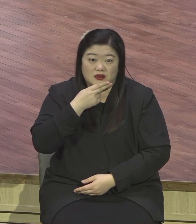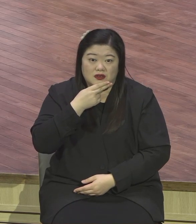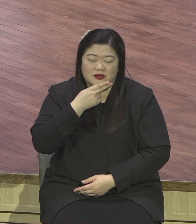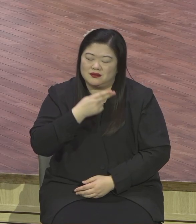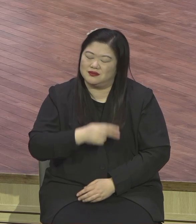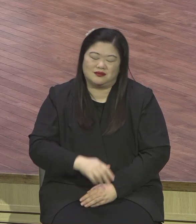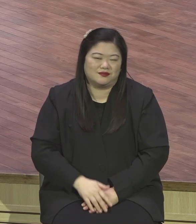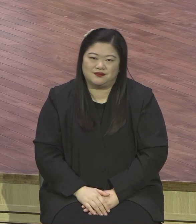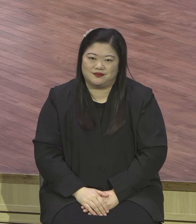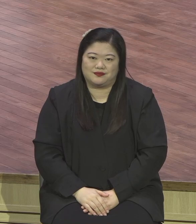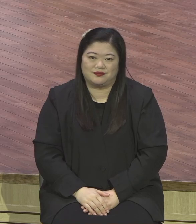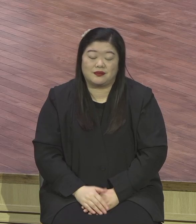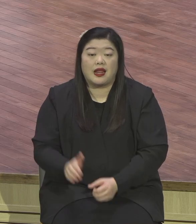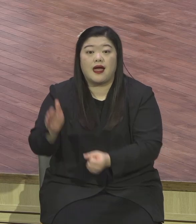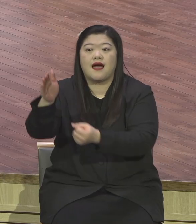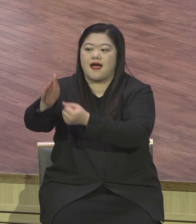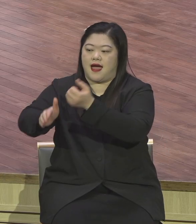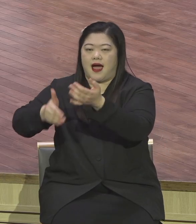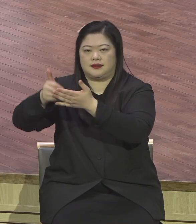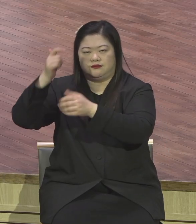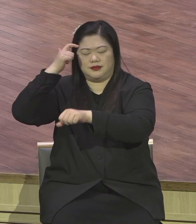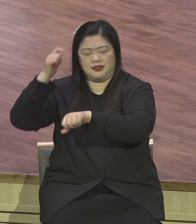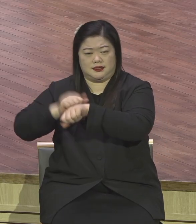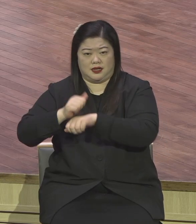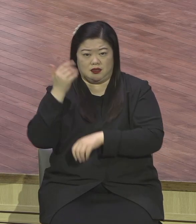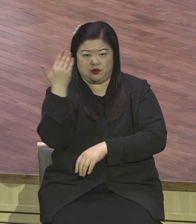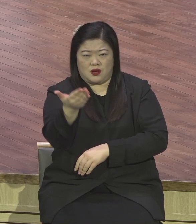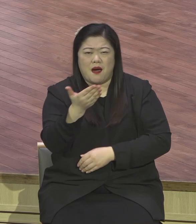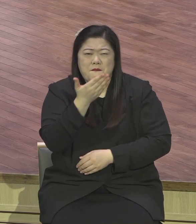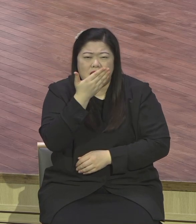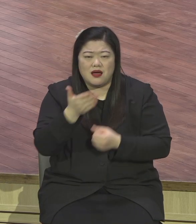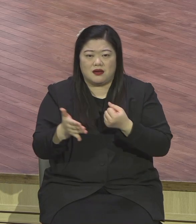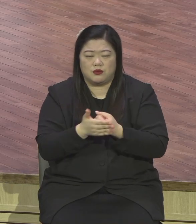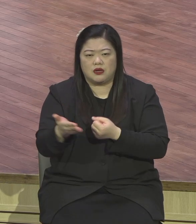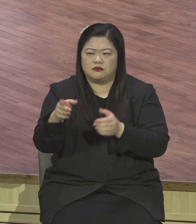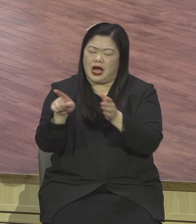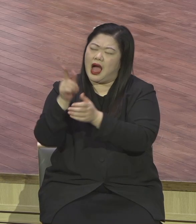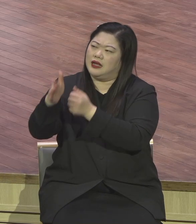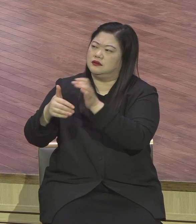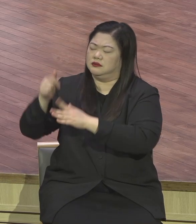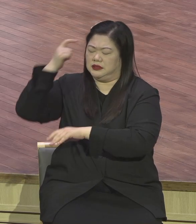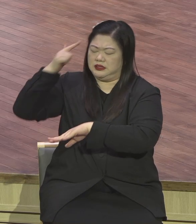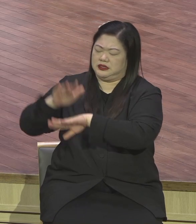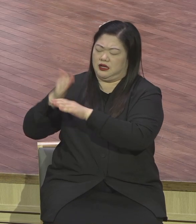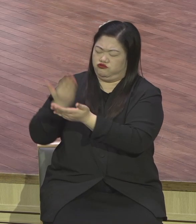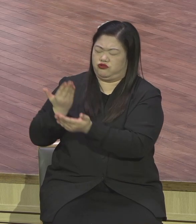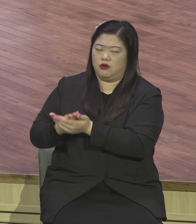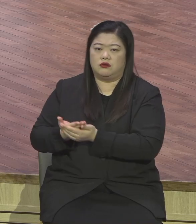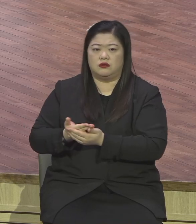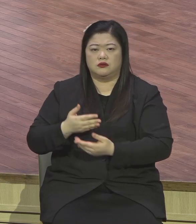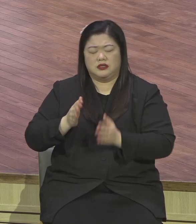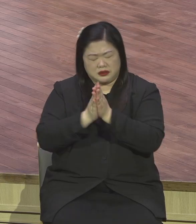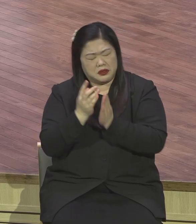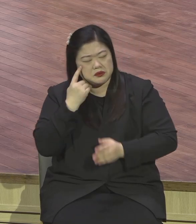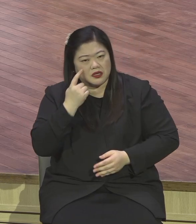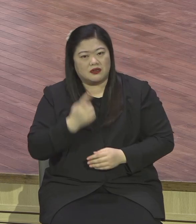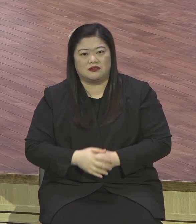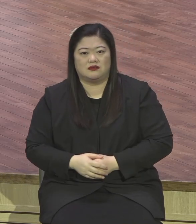능히 지혜를 주신 하나님께 기도하시기 바랍니다. 공부 잘 못해도 관계없어요. 여러분이 중심 가지고 은약 잡고 교회 안에서